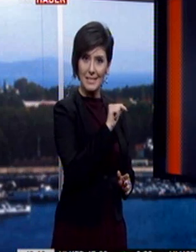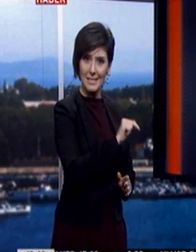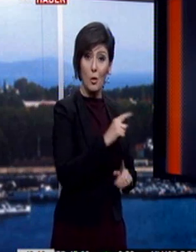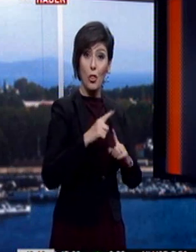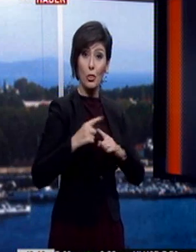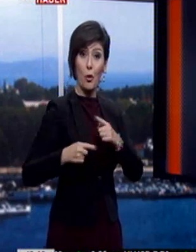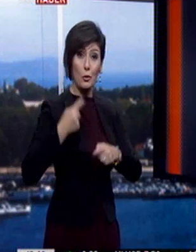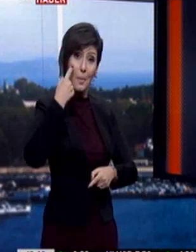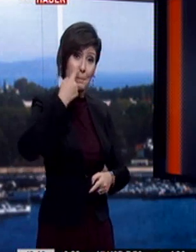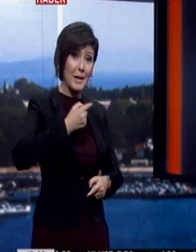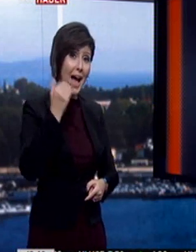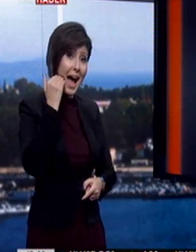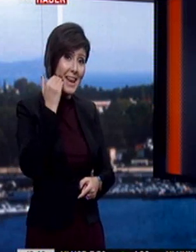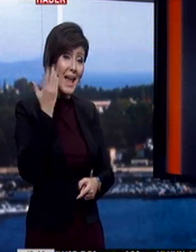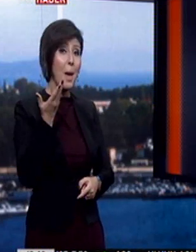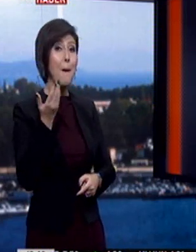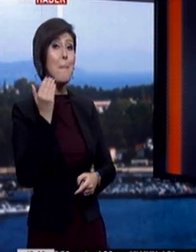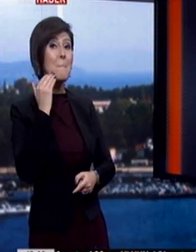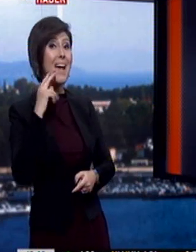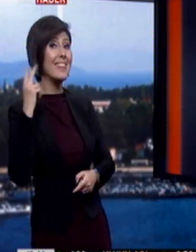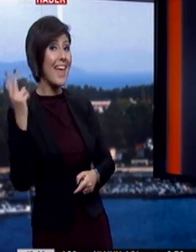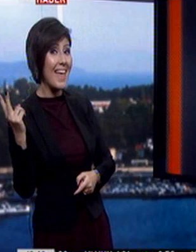bakan anneanne ve babaannelere teşvik verilecek.